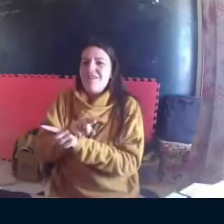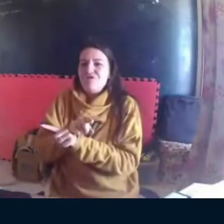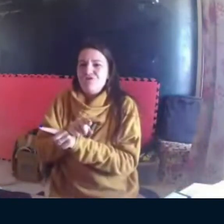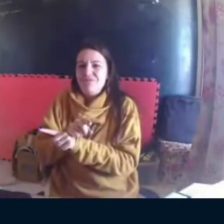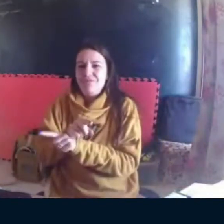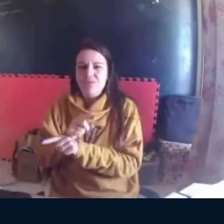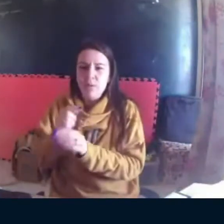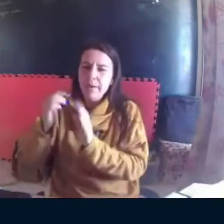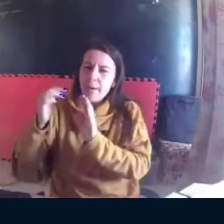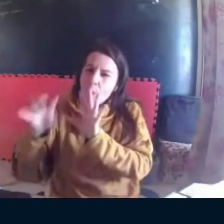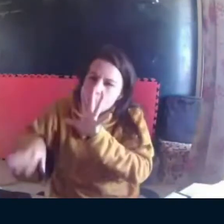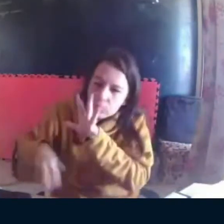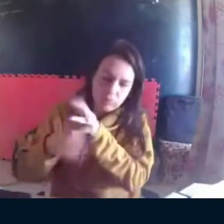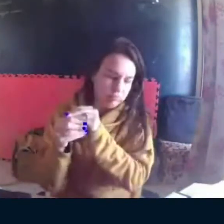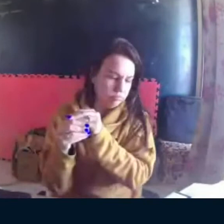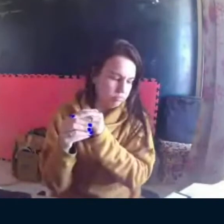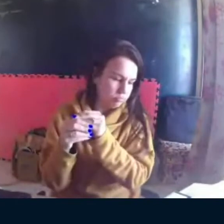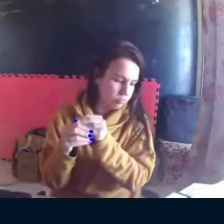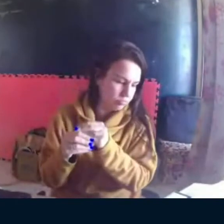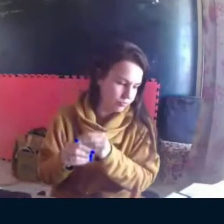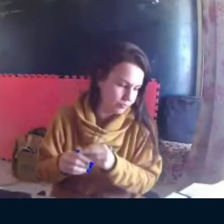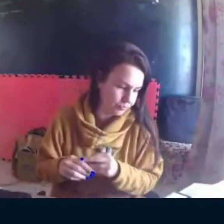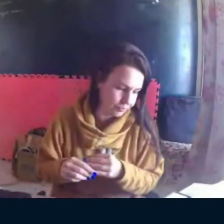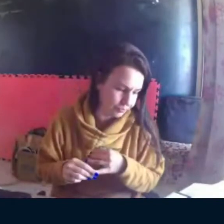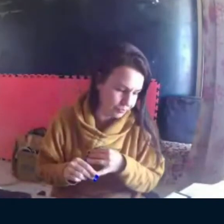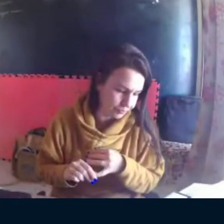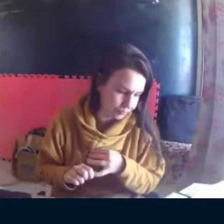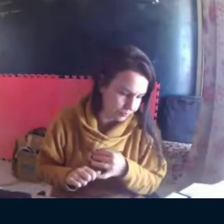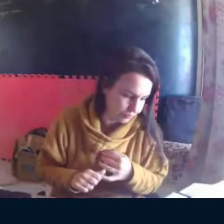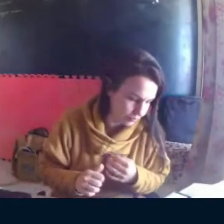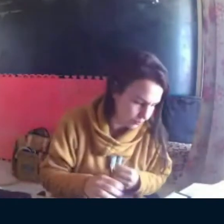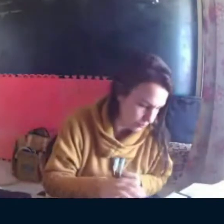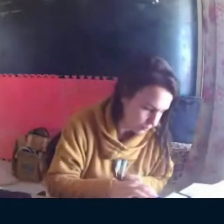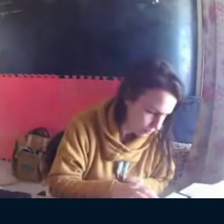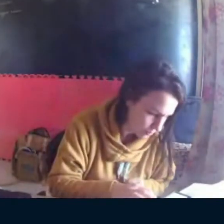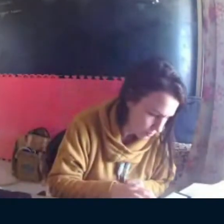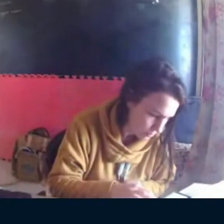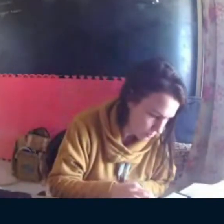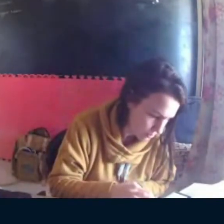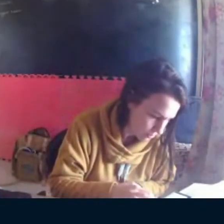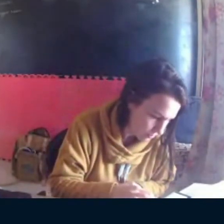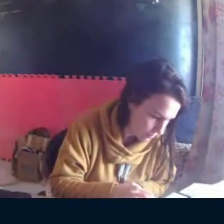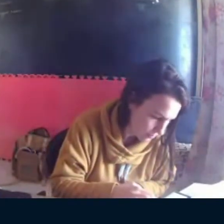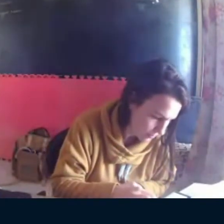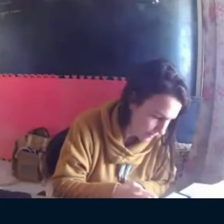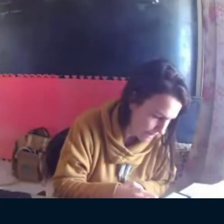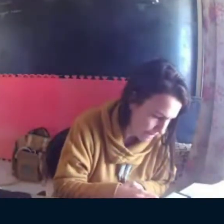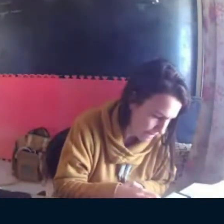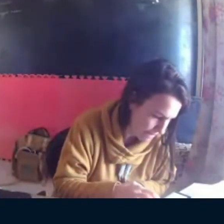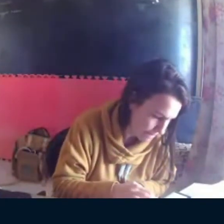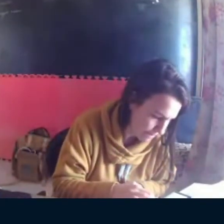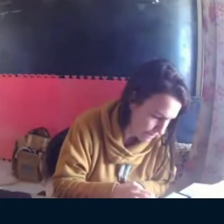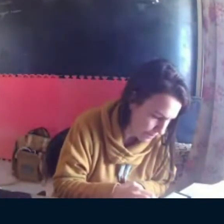ser, né? É só questão sonora. Então, inclui isso. Isso.